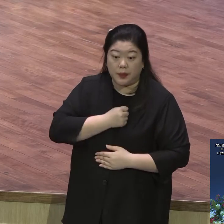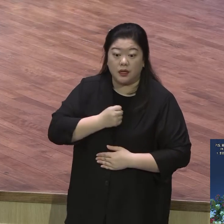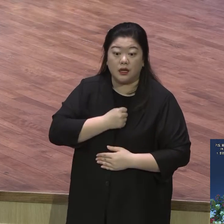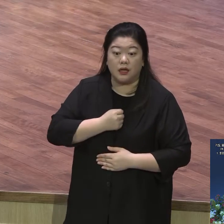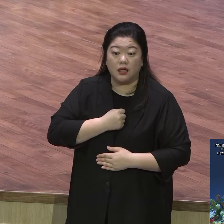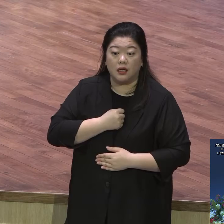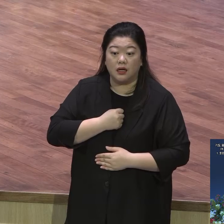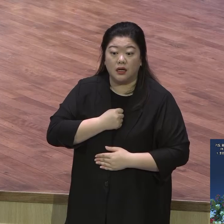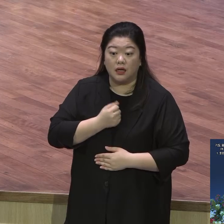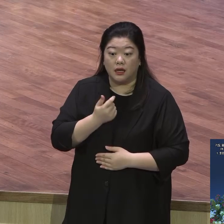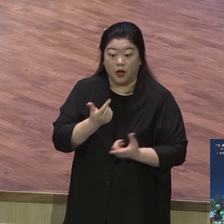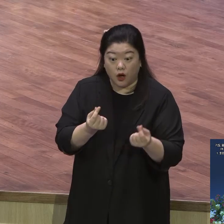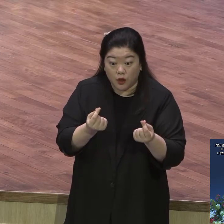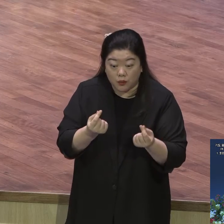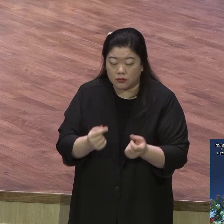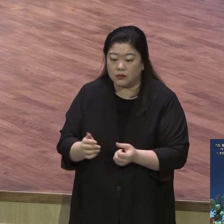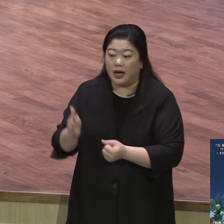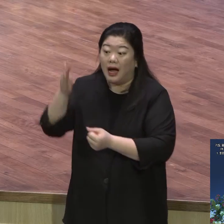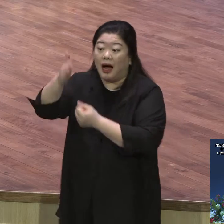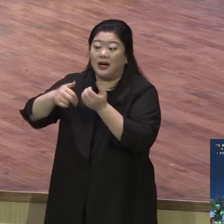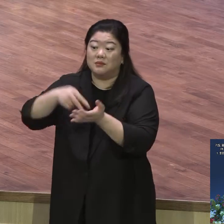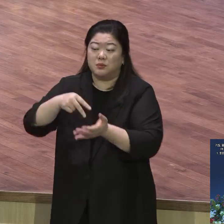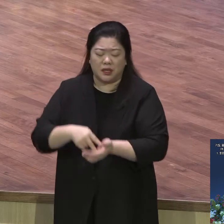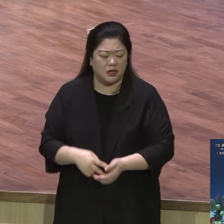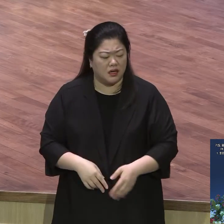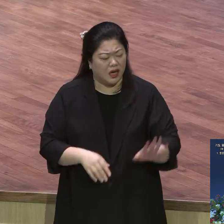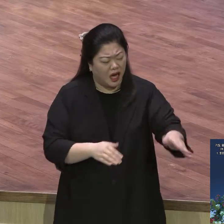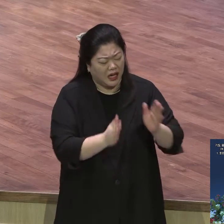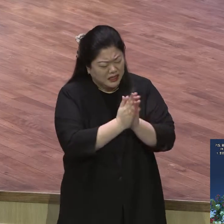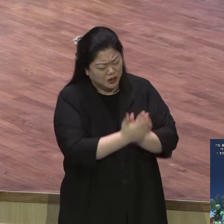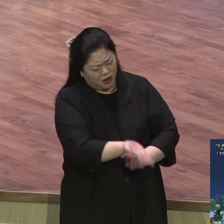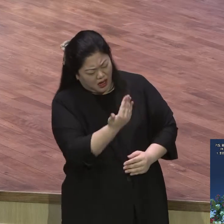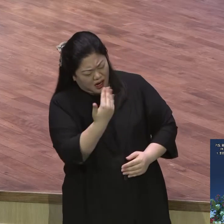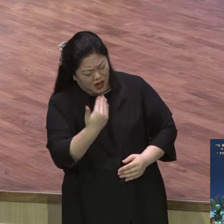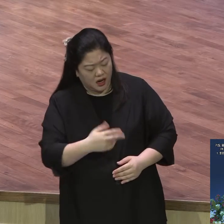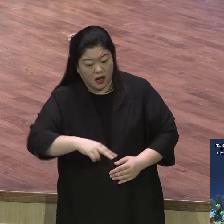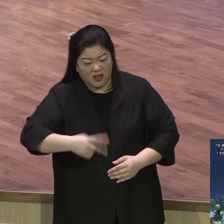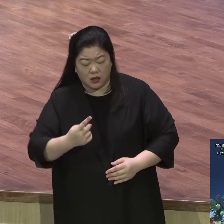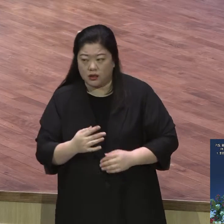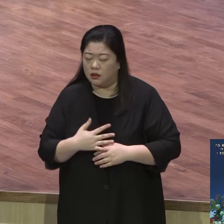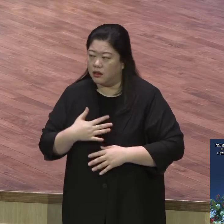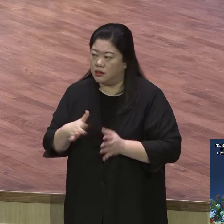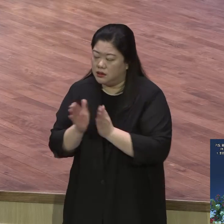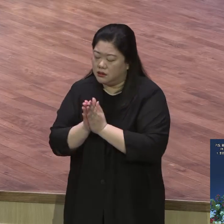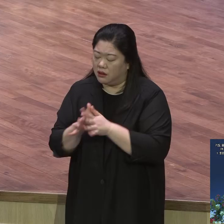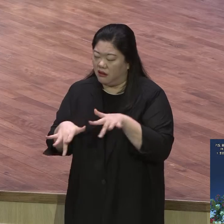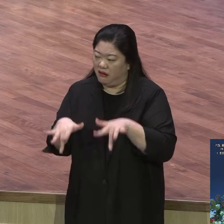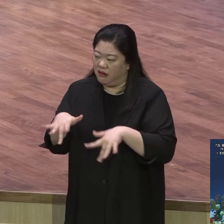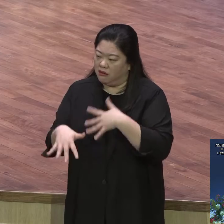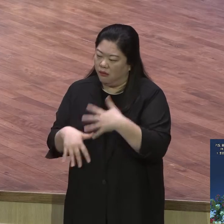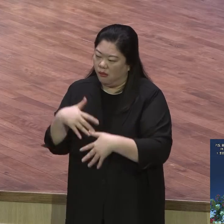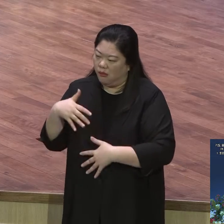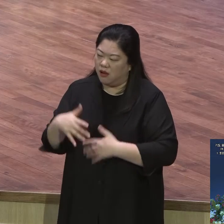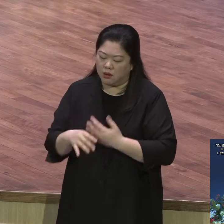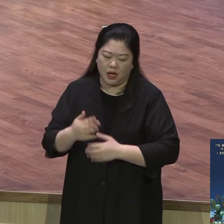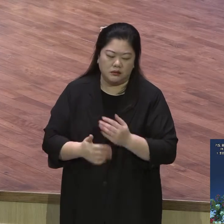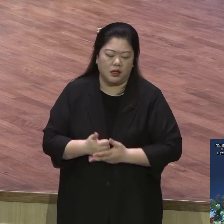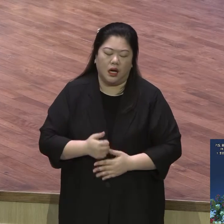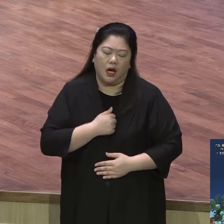쫙 만들어놔야 돼요. 여러분이 가지고 있는 각자 다 직책이 다 있잖아요. 각자 행변이 다 다르잖아요. 그러면 그것 따라서